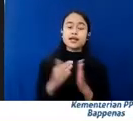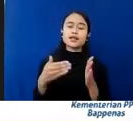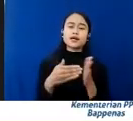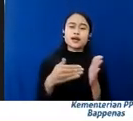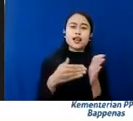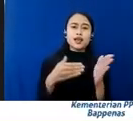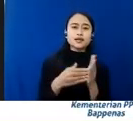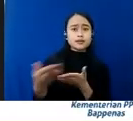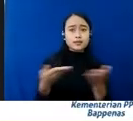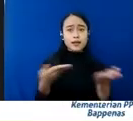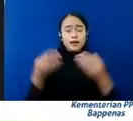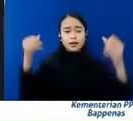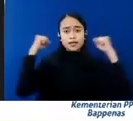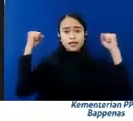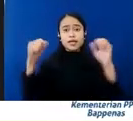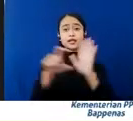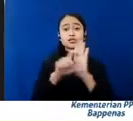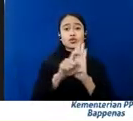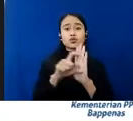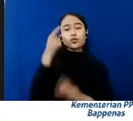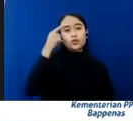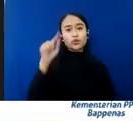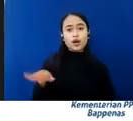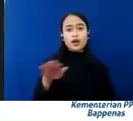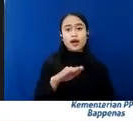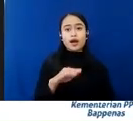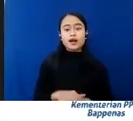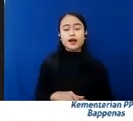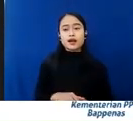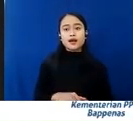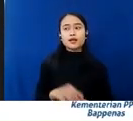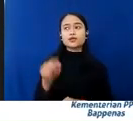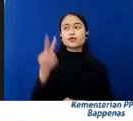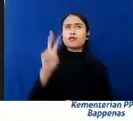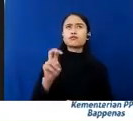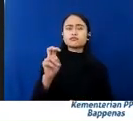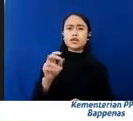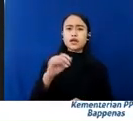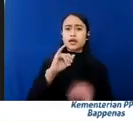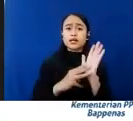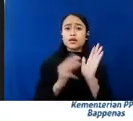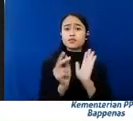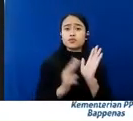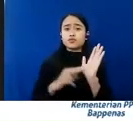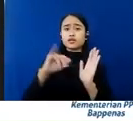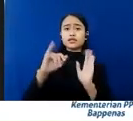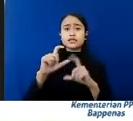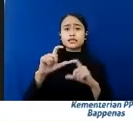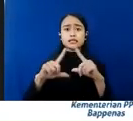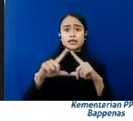kesehatan Seperti misalnya untuk anak-anak Yang harus mendapatkan layanan imunisasi Ini 55%